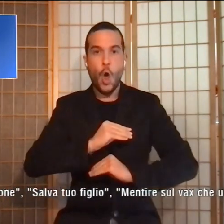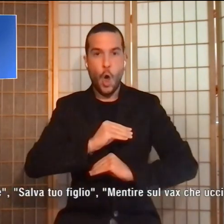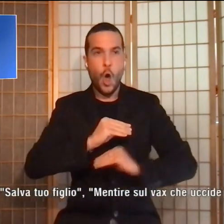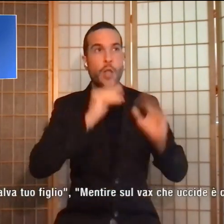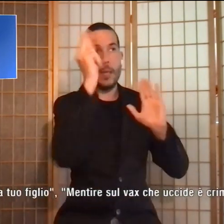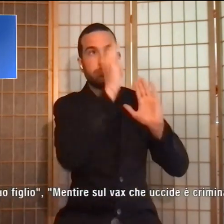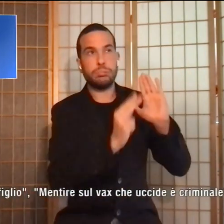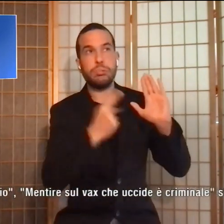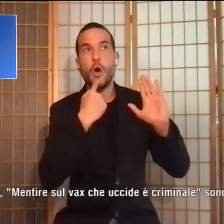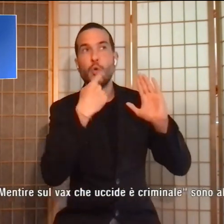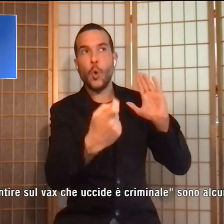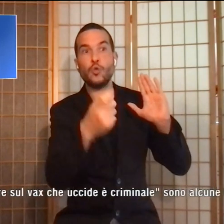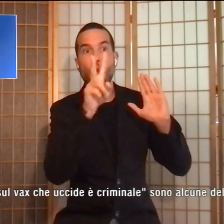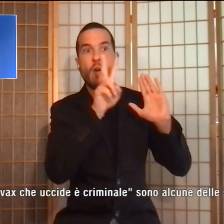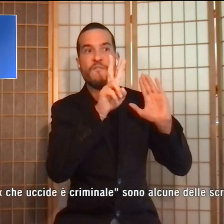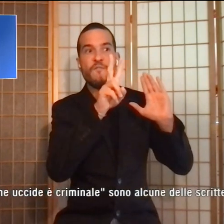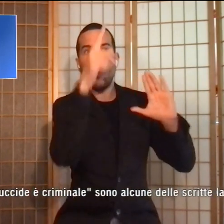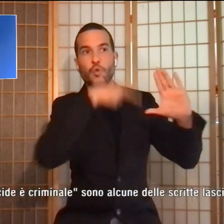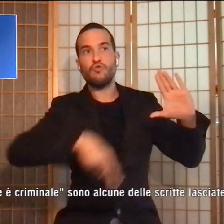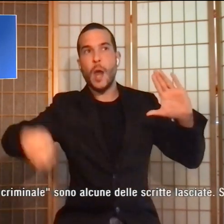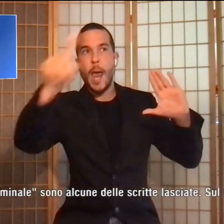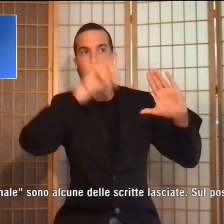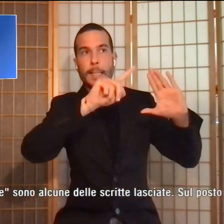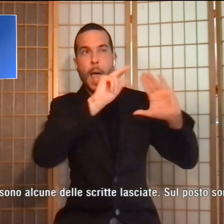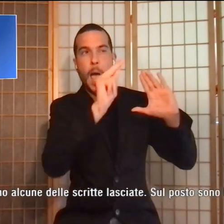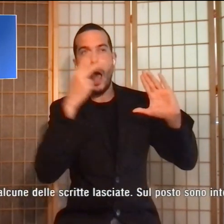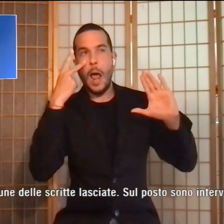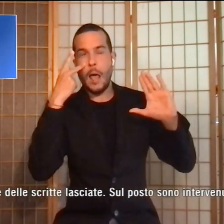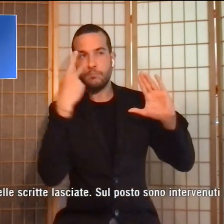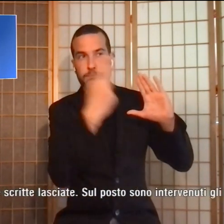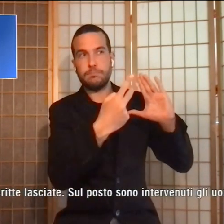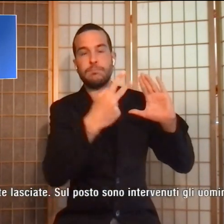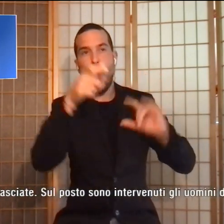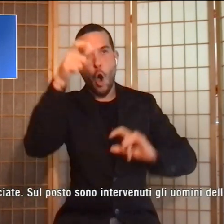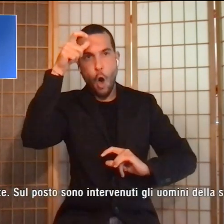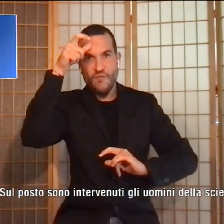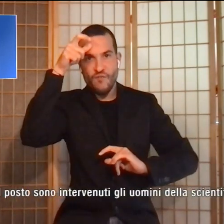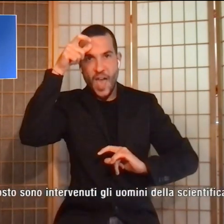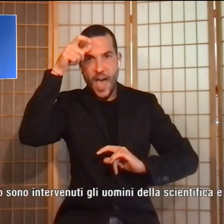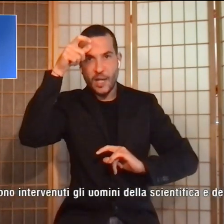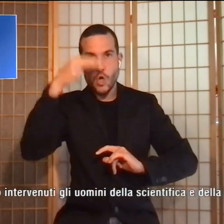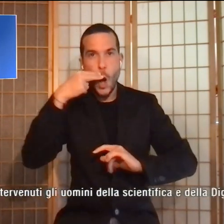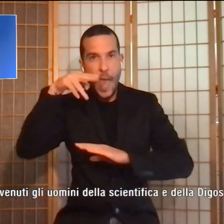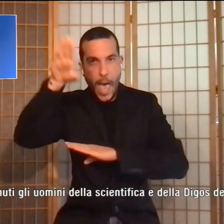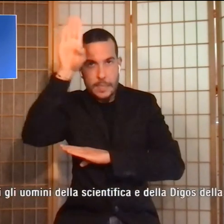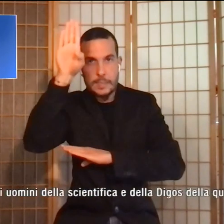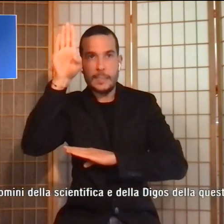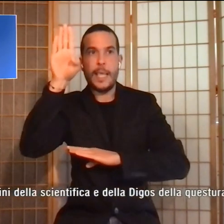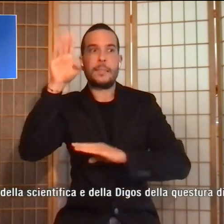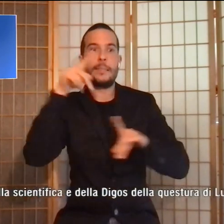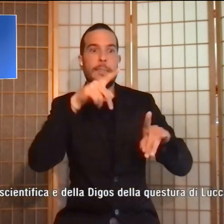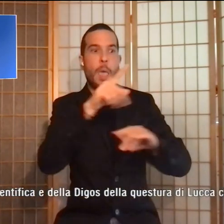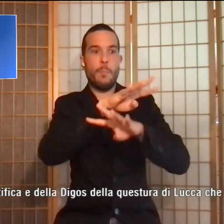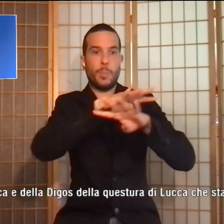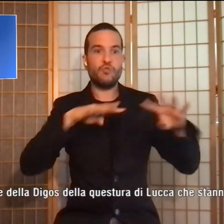cerchiata. Si legge tra le varie scritte, governo nazista, sei in prigione, sei il diritto a concessione e